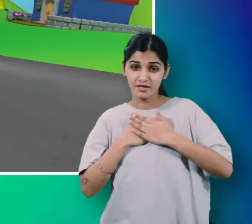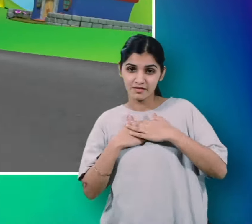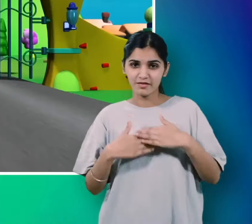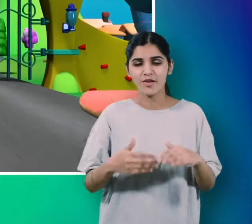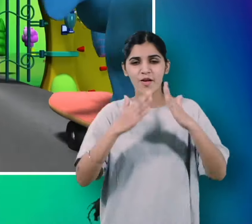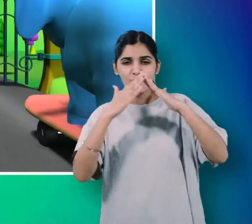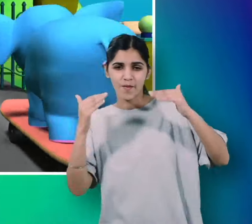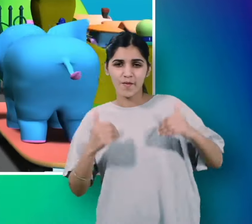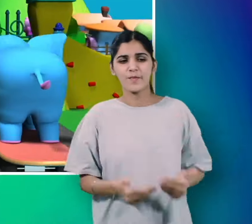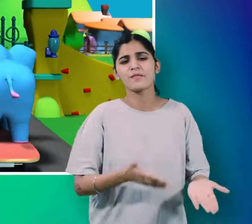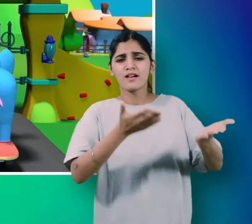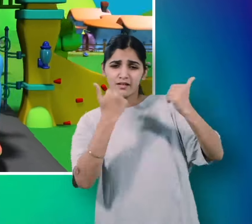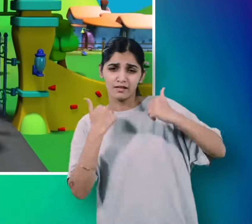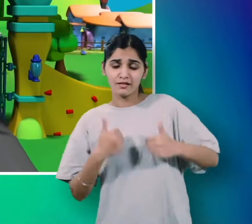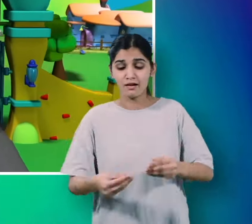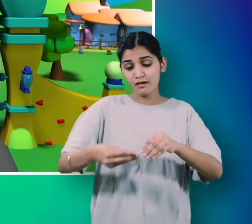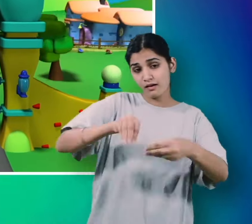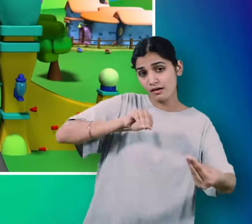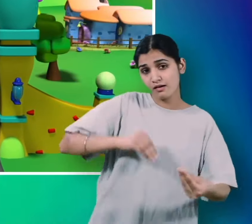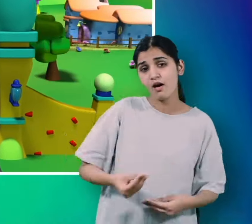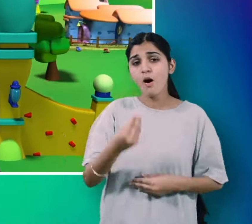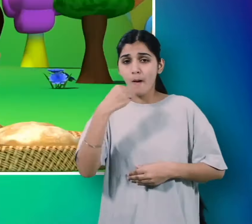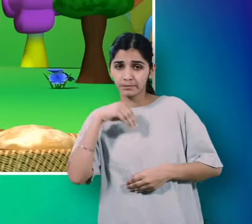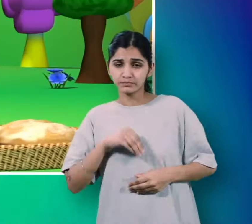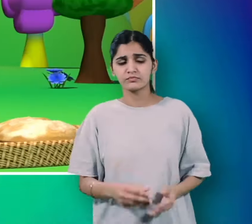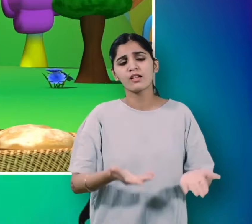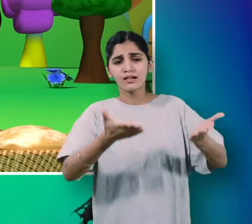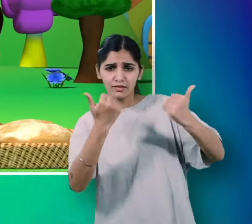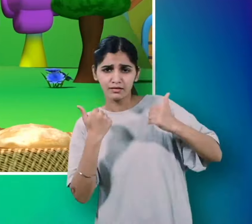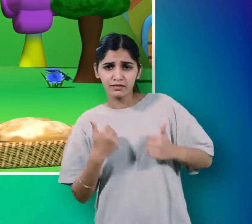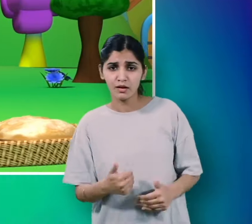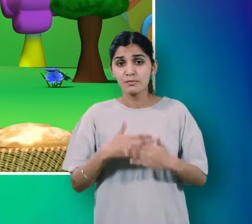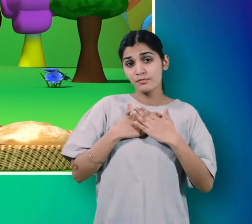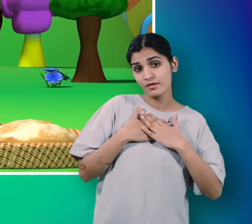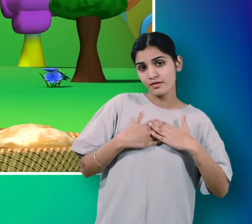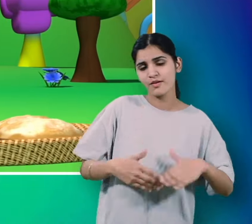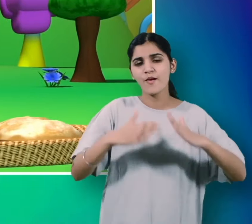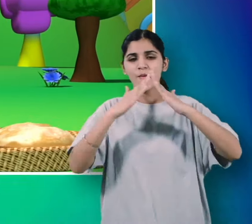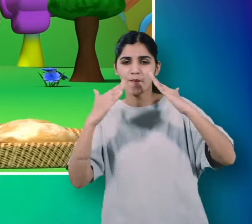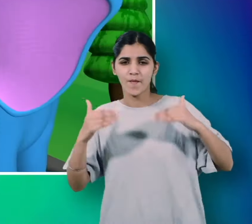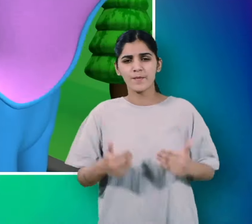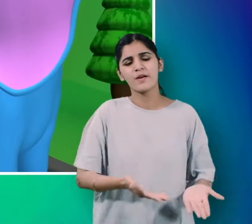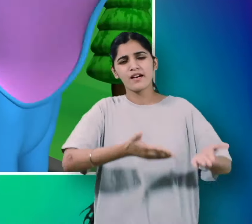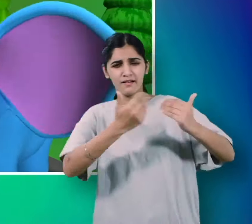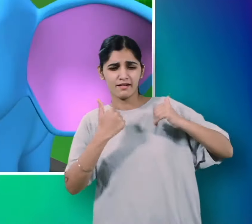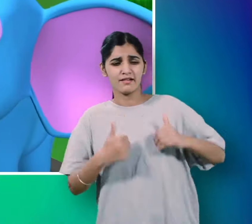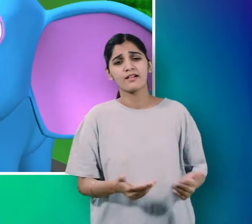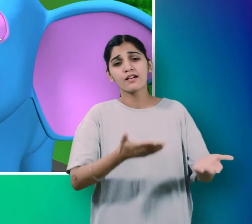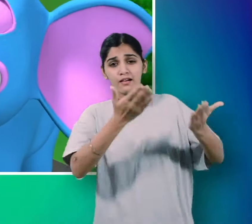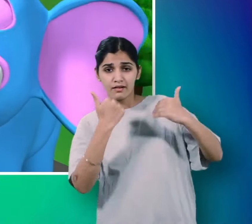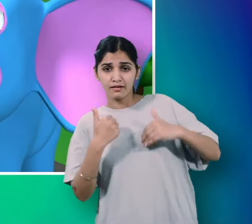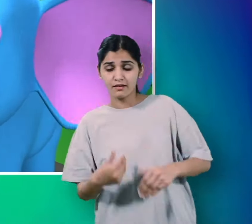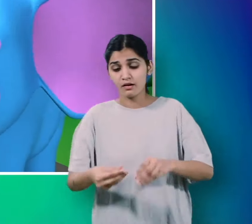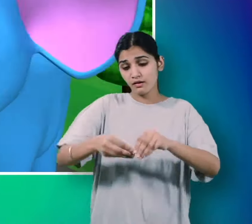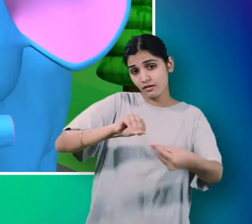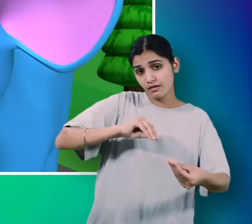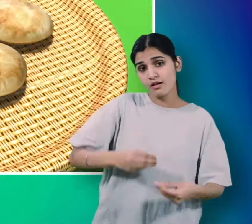मेरे घर भी आओ ना हलवा पूरी खाओ ना मेरे घर भी आओ ना